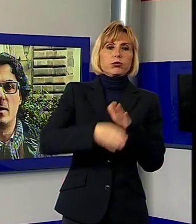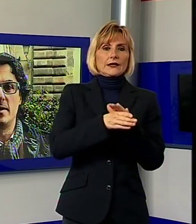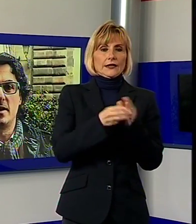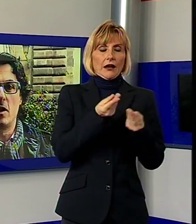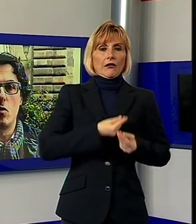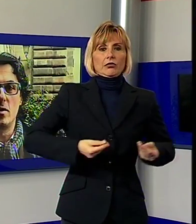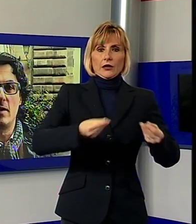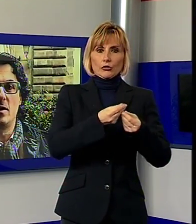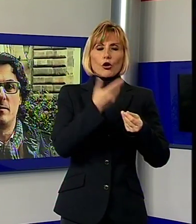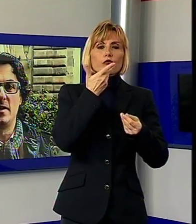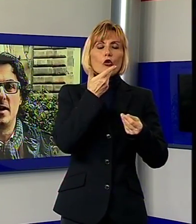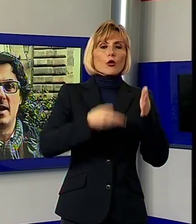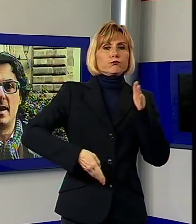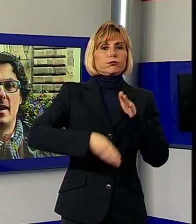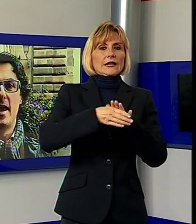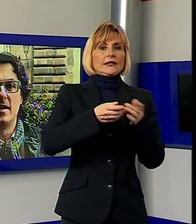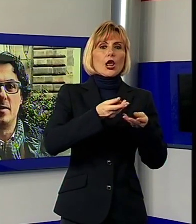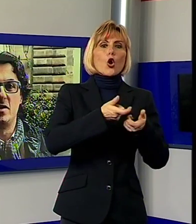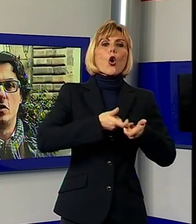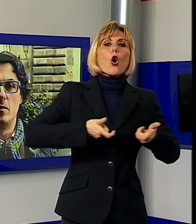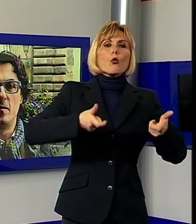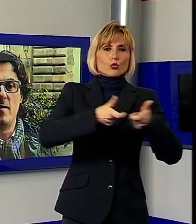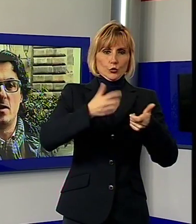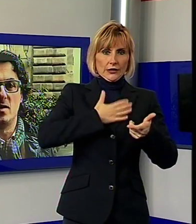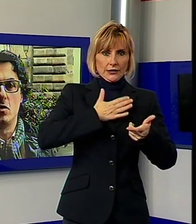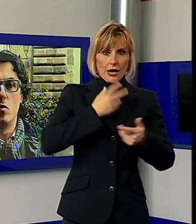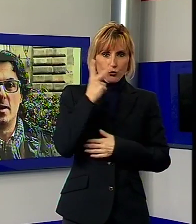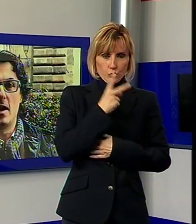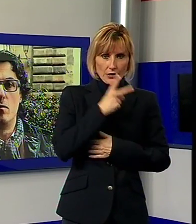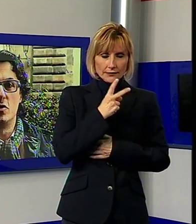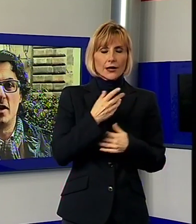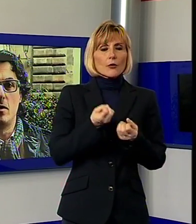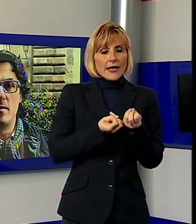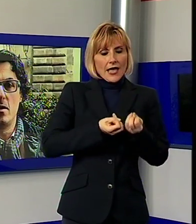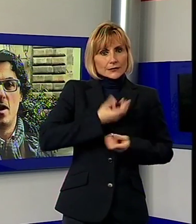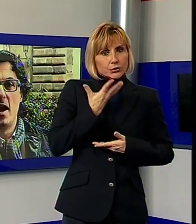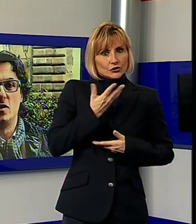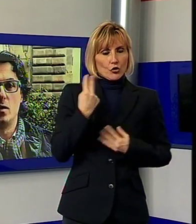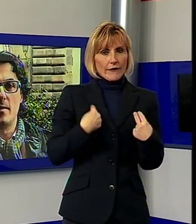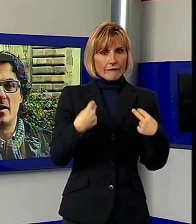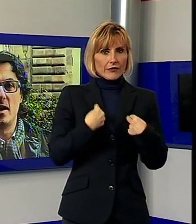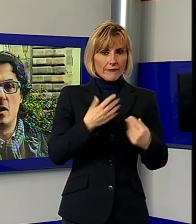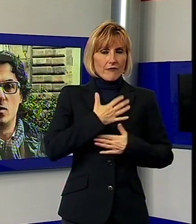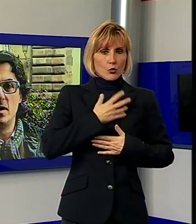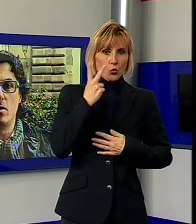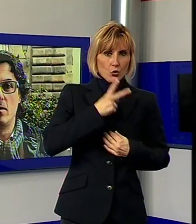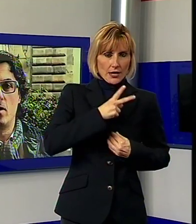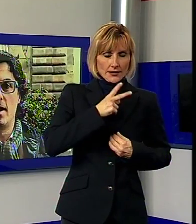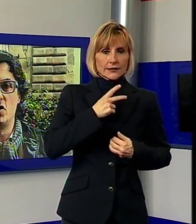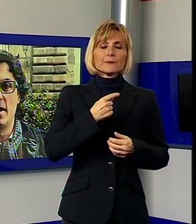ripartire dalla comunità, vuole ripartire dalle espressioni più vive di questa comunità. Un progetto il mio assolutamente inclusivo, che non vuole lasciare